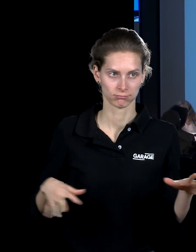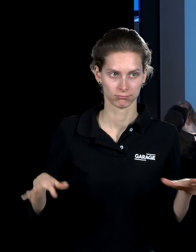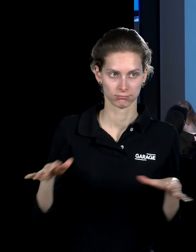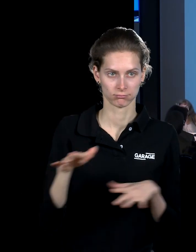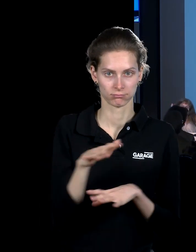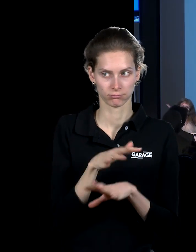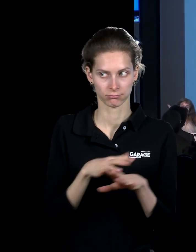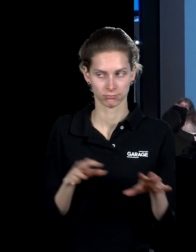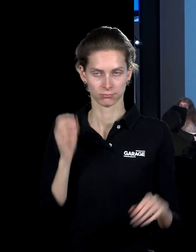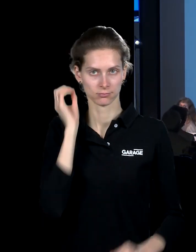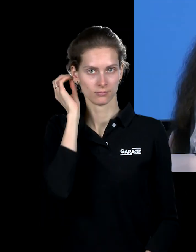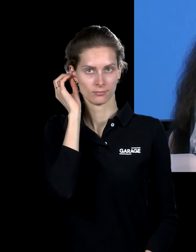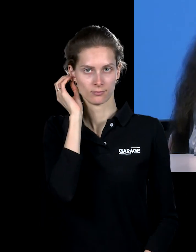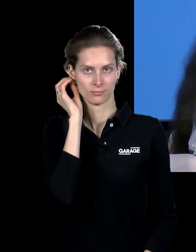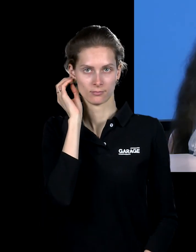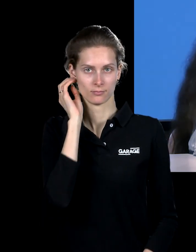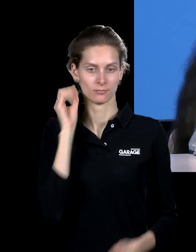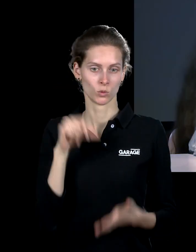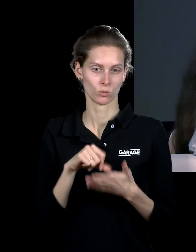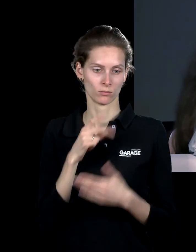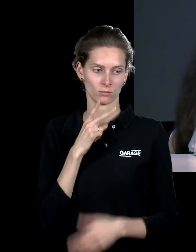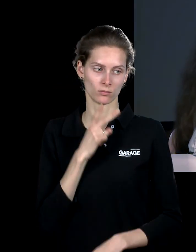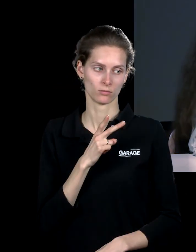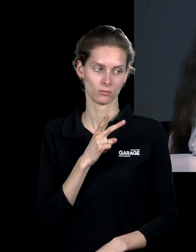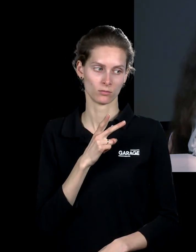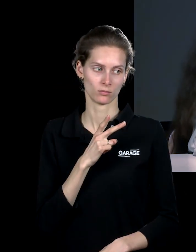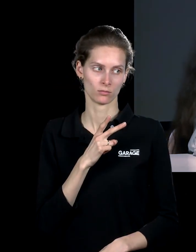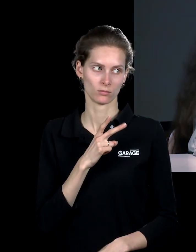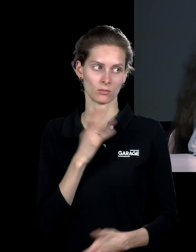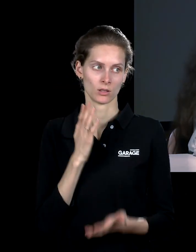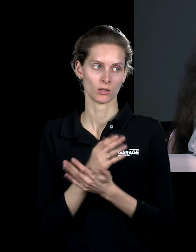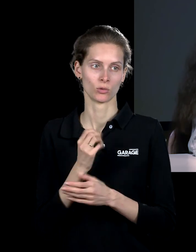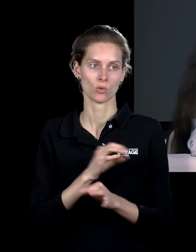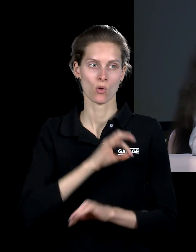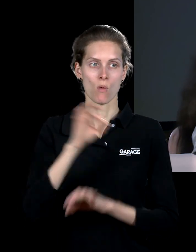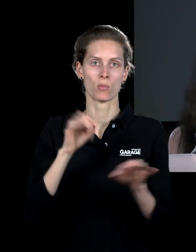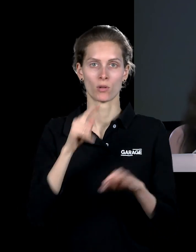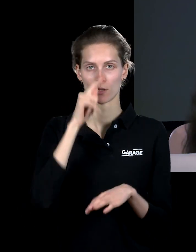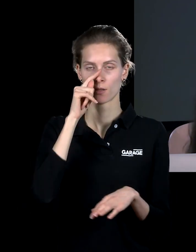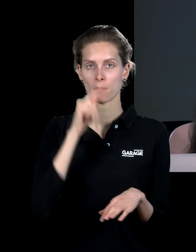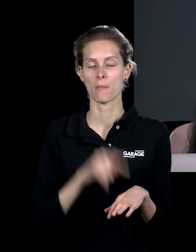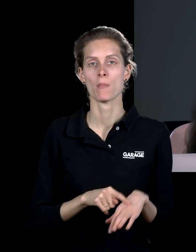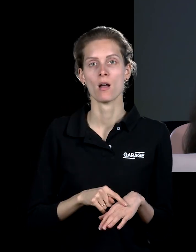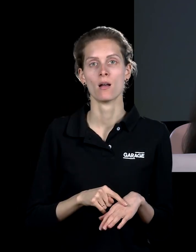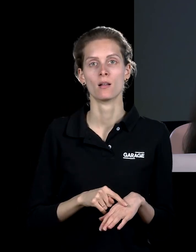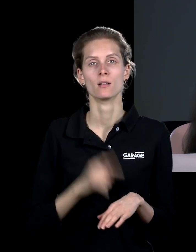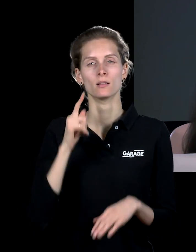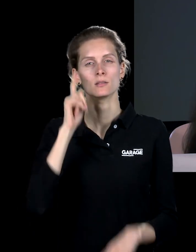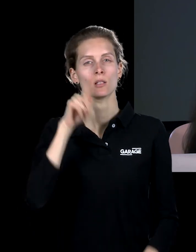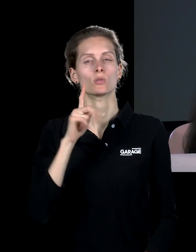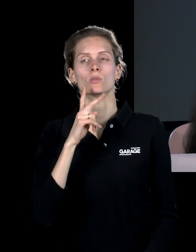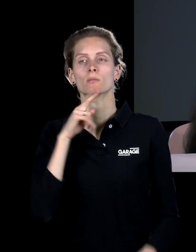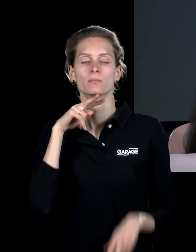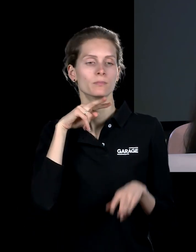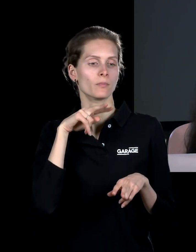которые как бы при которой ты можешь присутствовать, еще был проект, в котором ты попадаешь, котором ты знаешь, что смотритель в